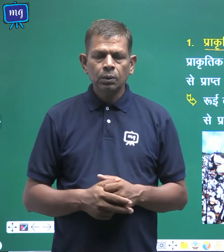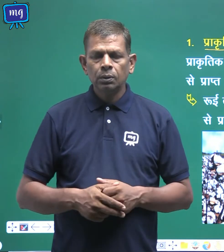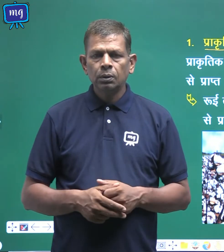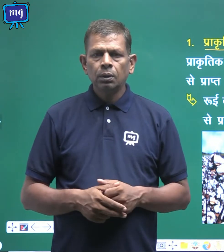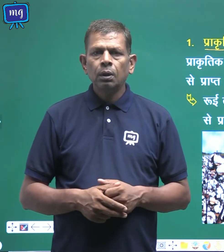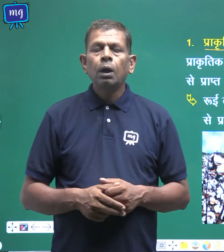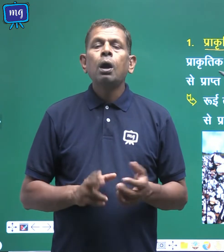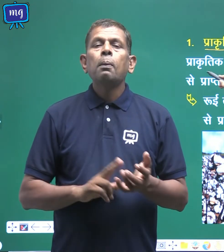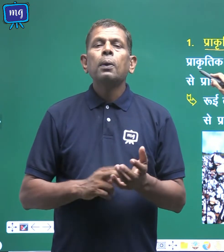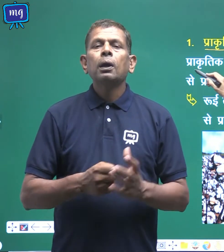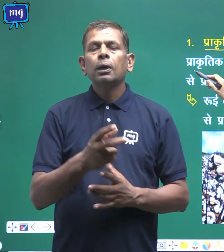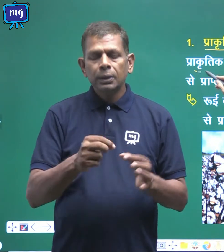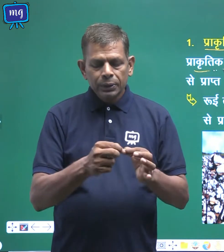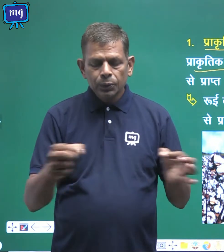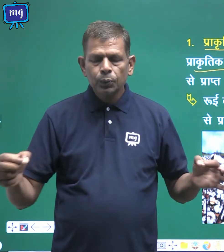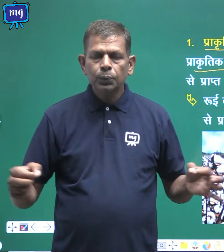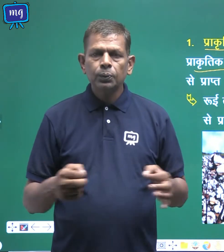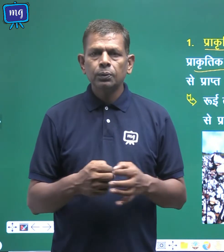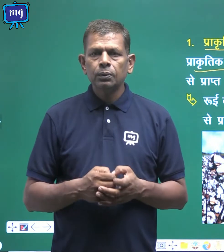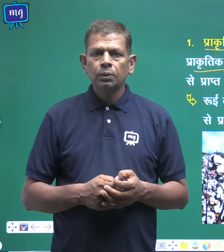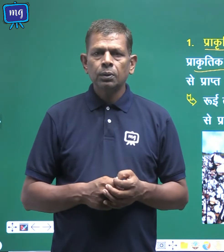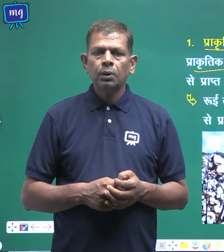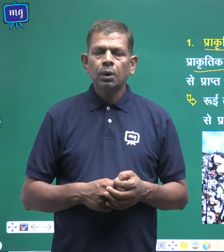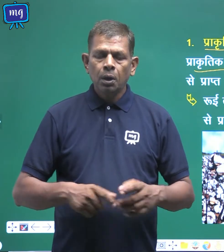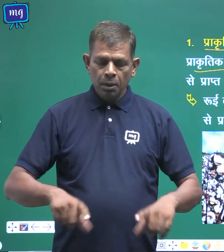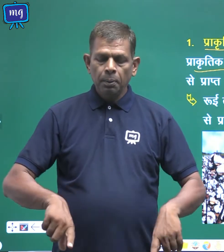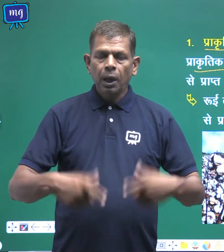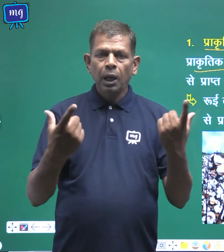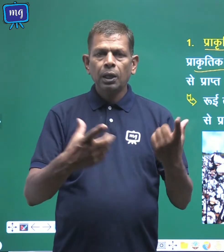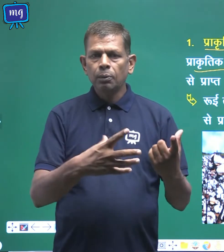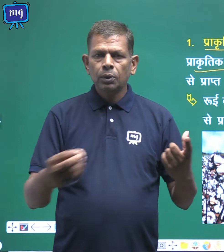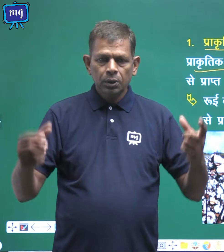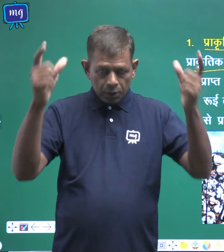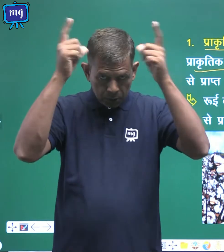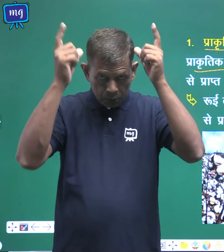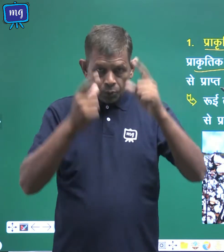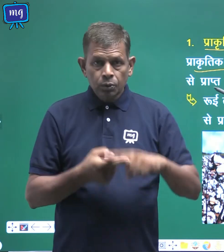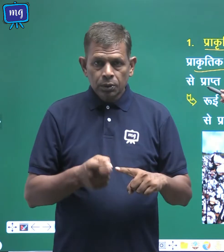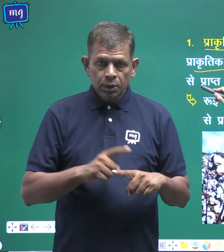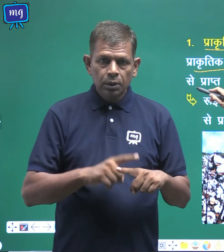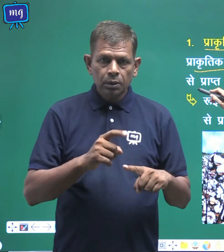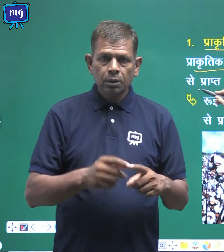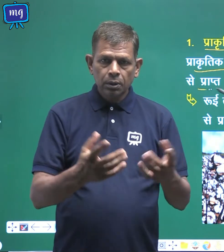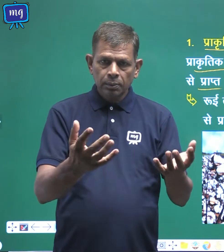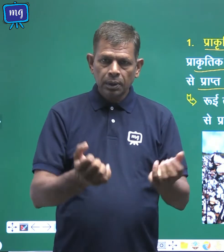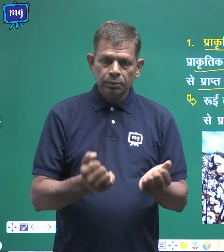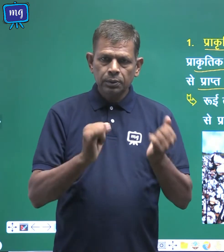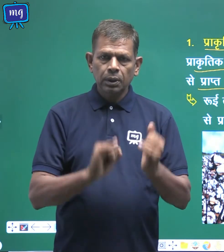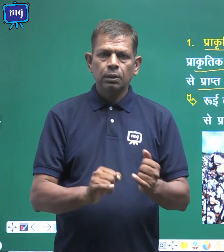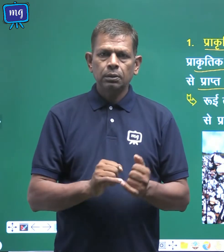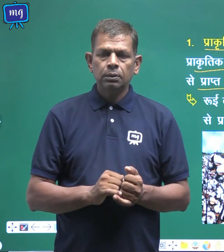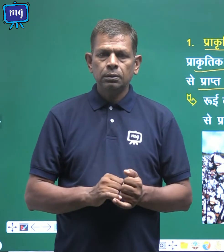प्राकर्तिक तन्तू पाधपों तथा जन्तूं से प्राप्त होते